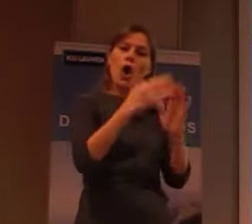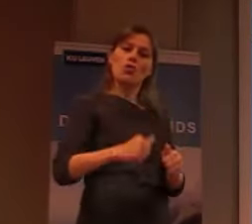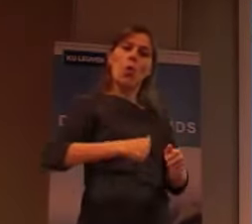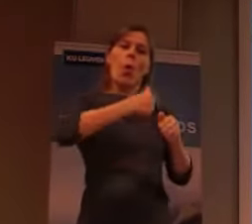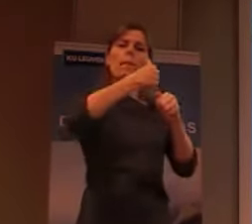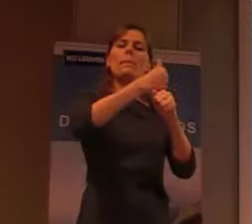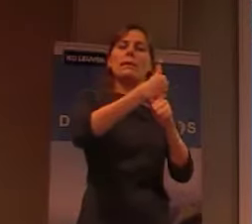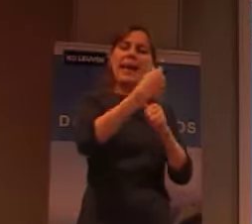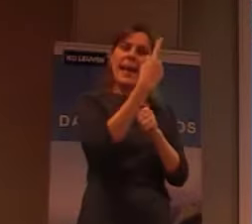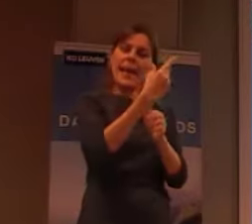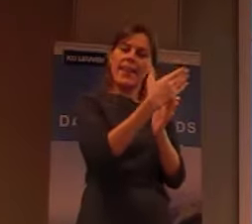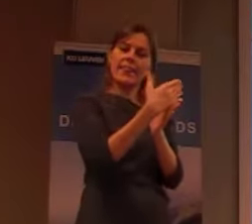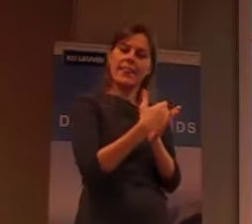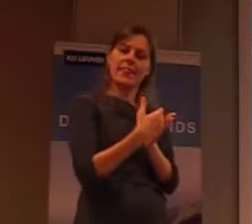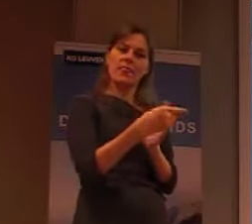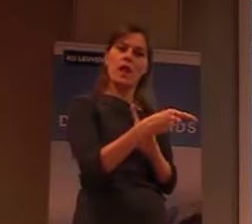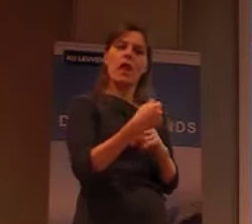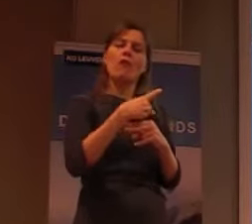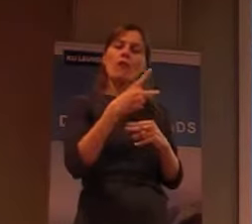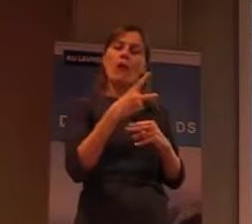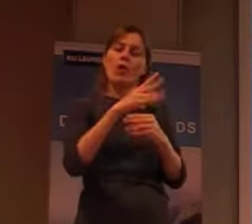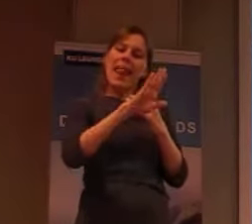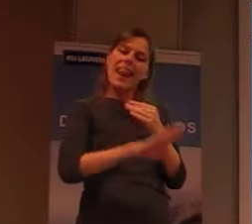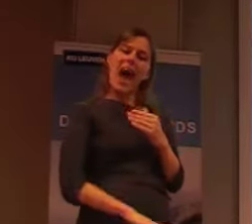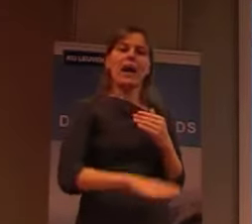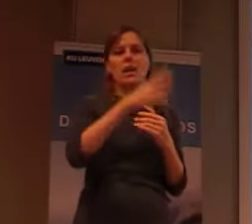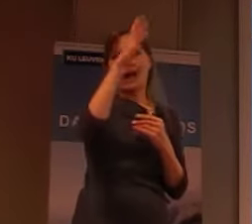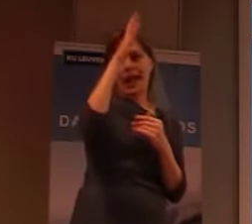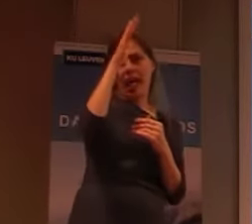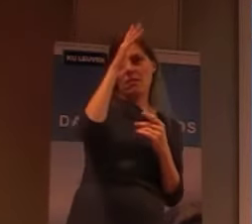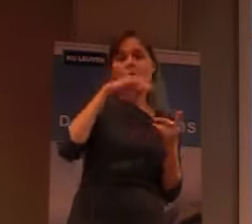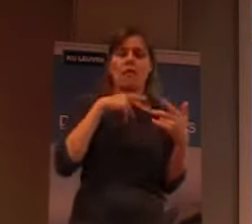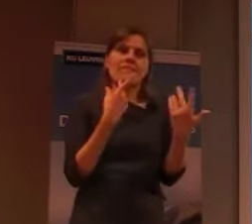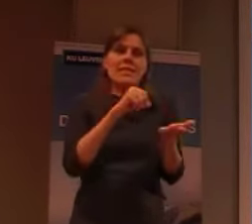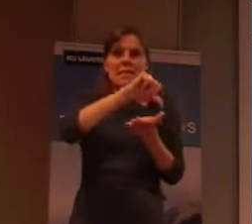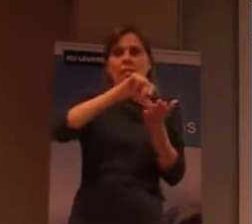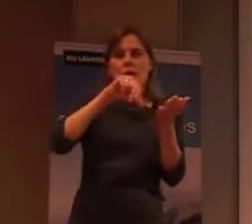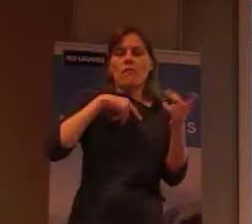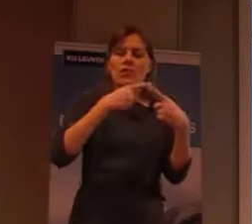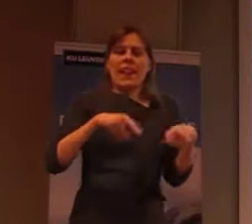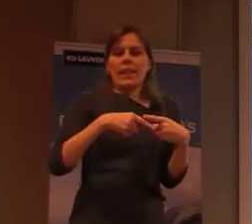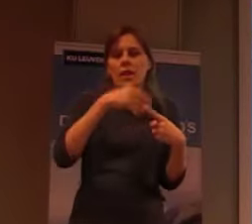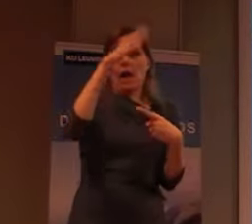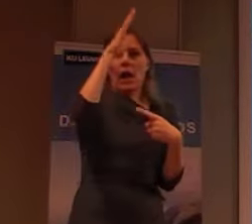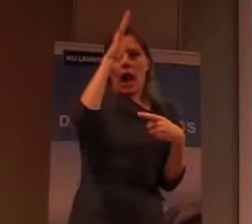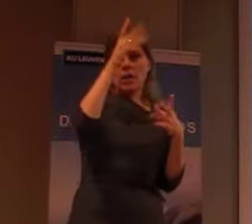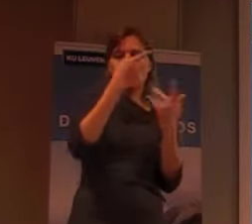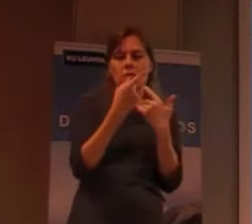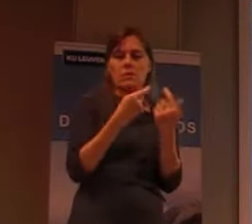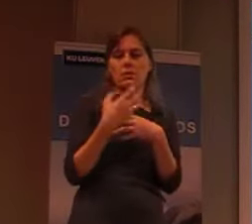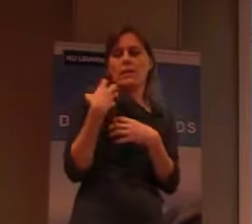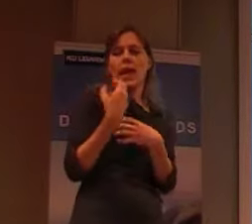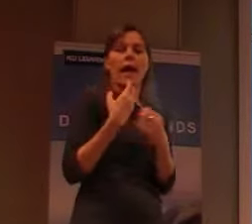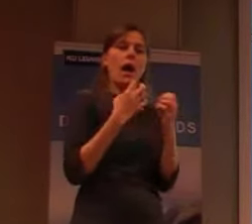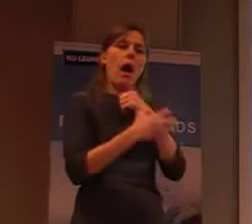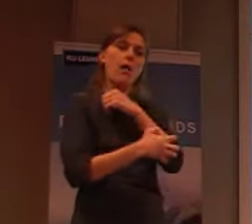Dus je krijgt een stad waarin er een soort van klassemaatschappij ontstaat. En dus dit hospitaal was